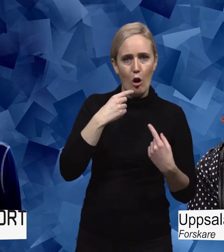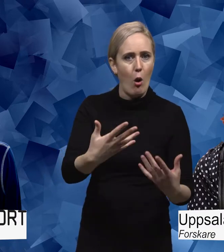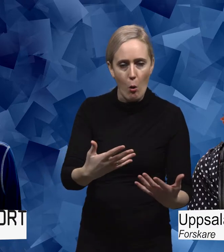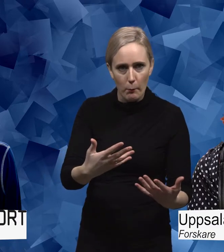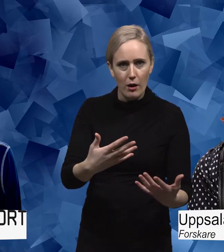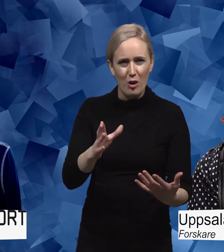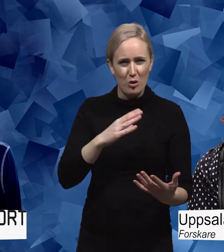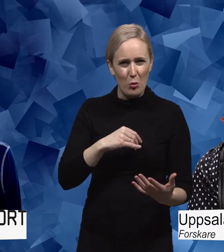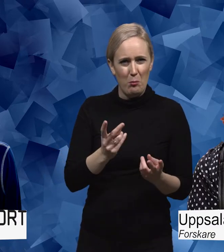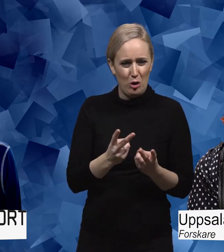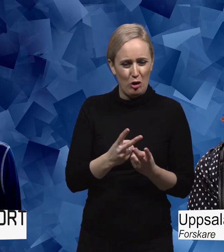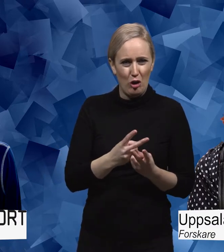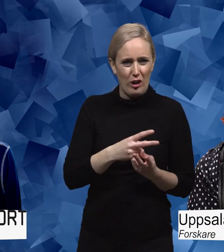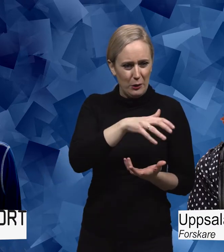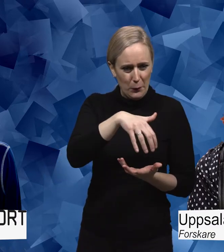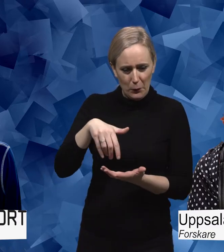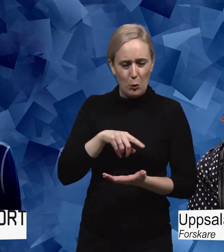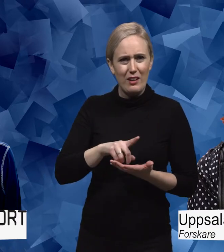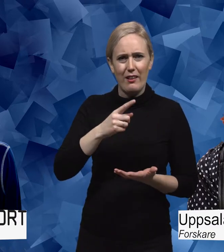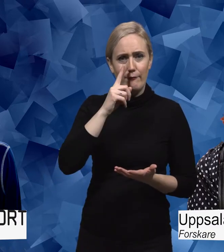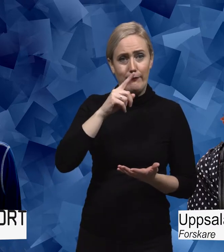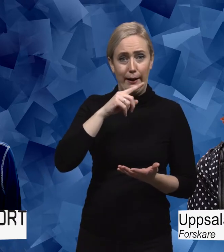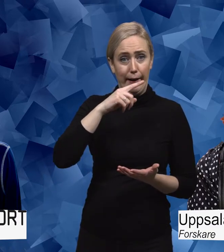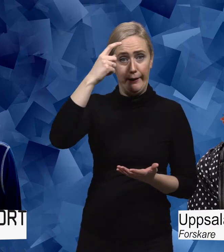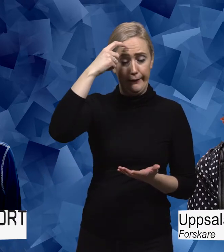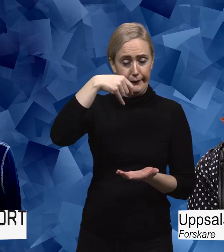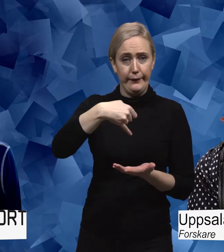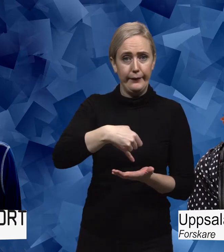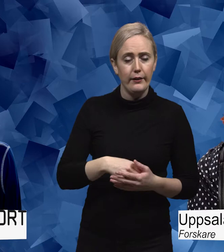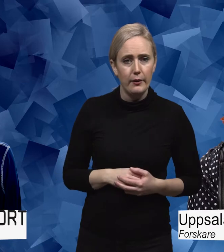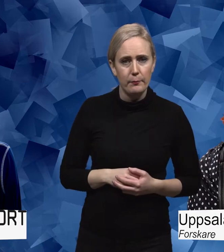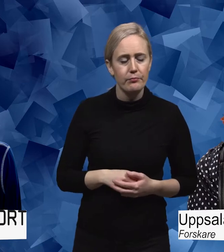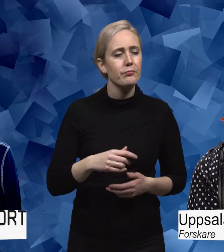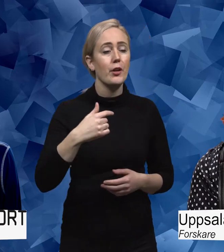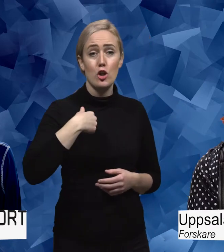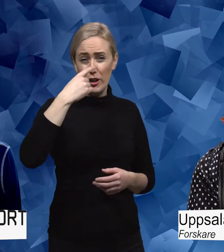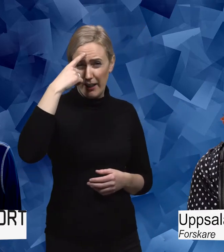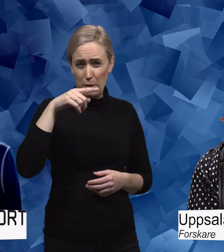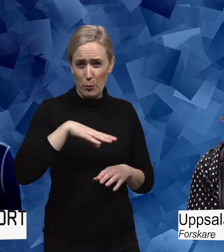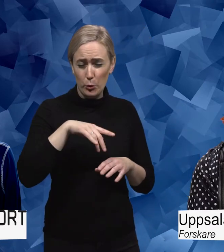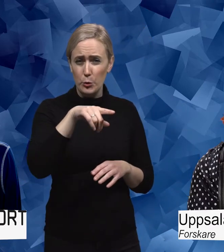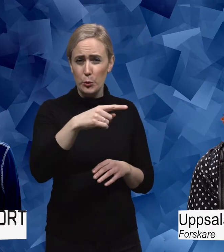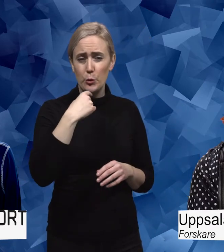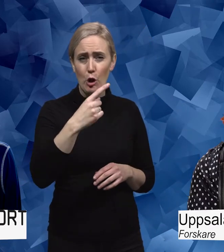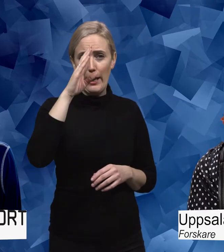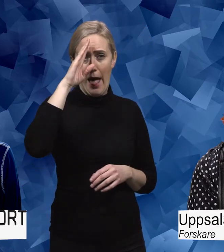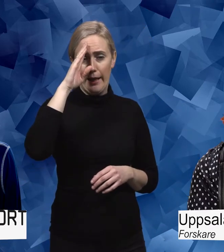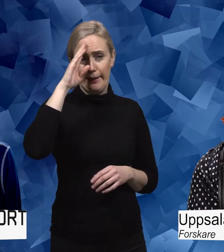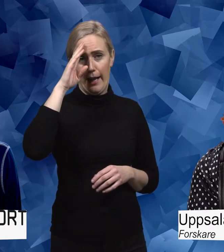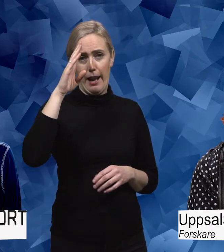felaktiga antaganden och då funkar det ju inte. Jag tänkte på det du sa, att läkare ofta tror att patienterna vill veta något som de faktiskt inte